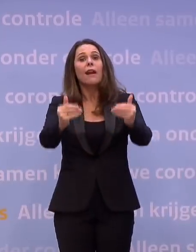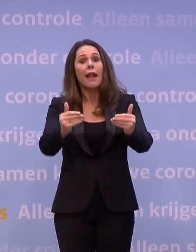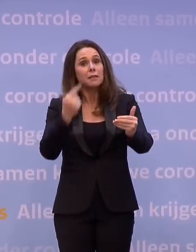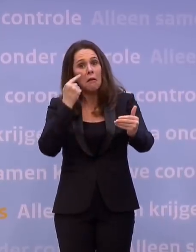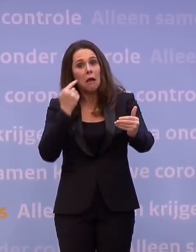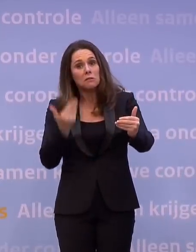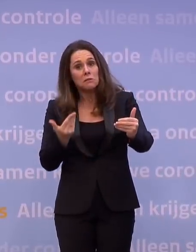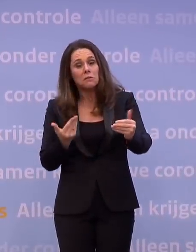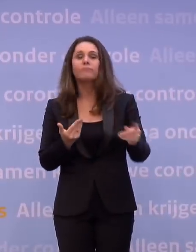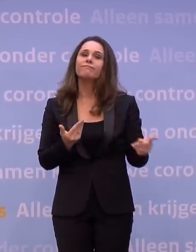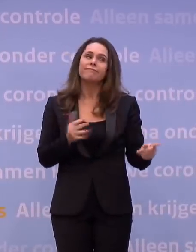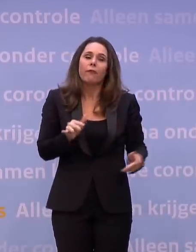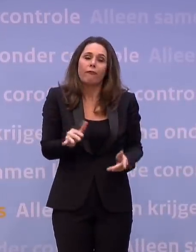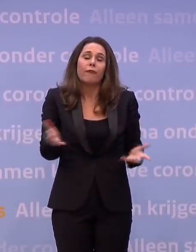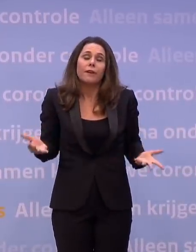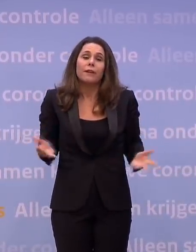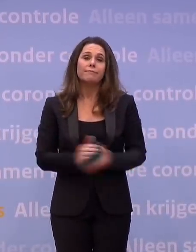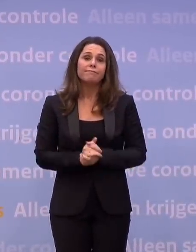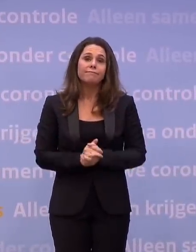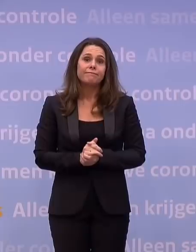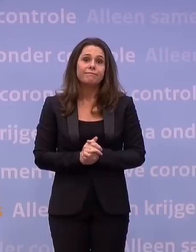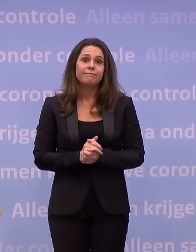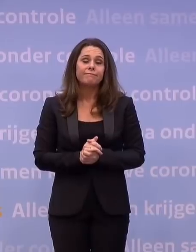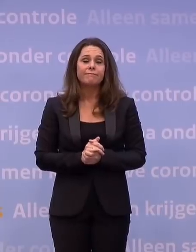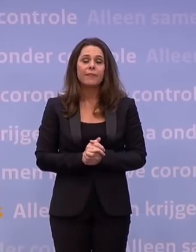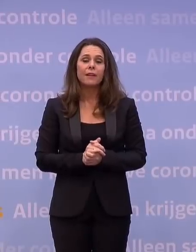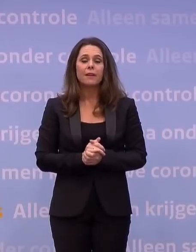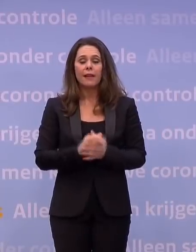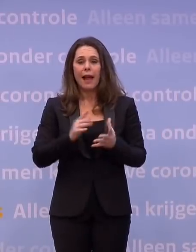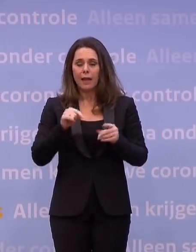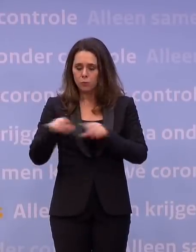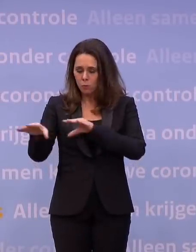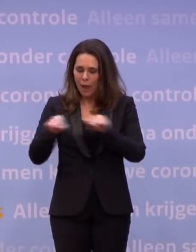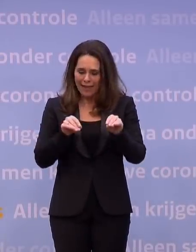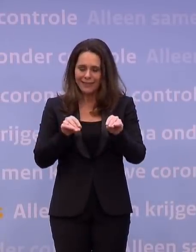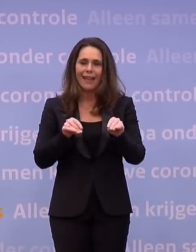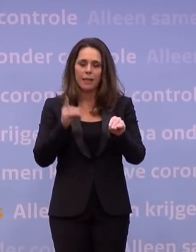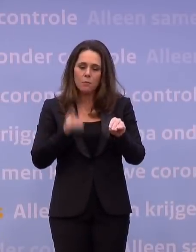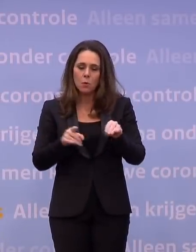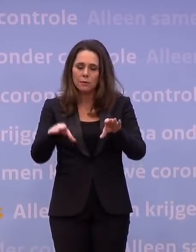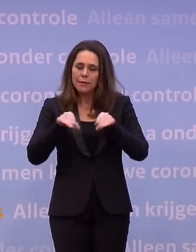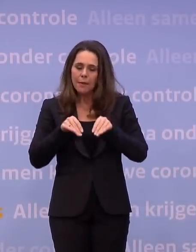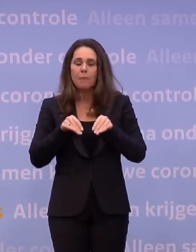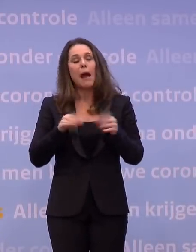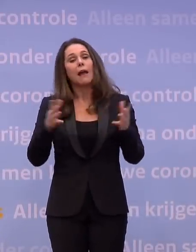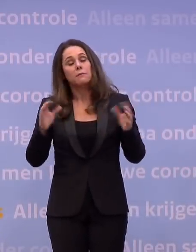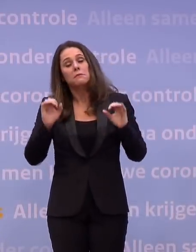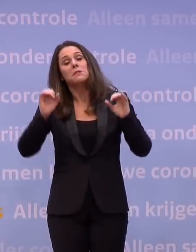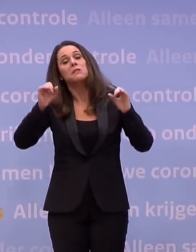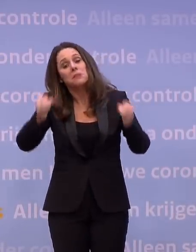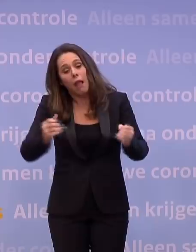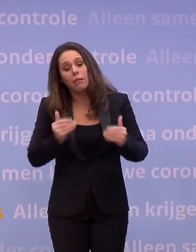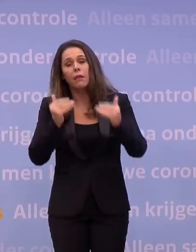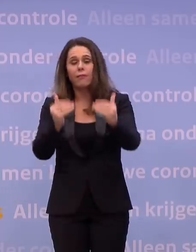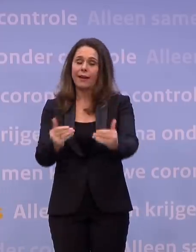is natuurlijk aanwezig, maar wat we niet doen is vooruitlopen op de maatregelen die we te nemen hebben. Maar die kans is natuurlijk denkbaar. Je zult zonder